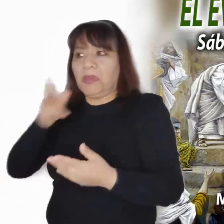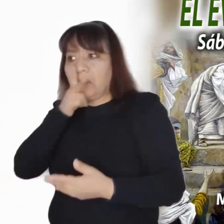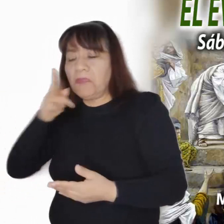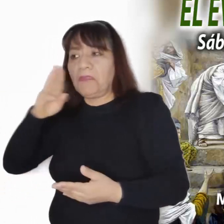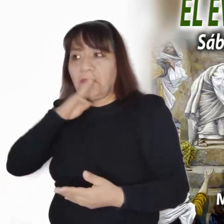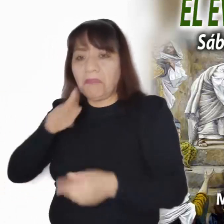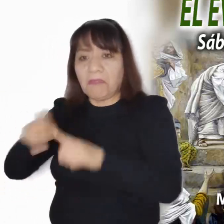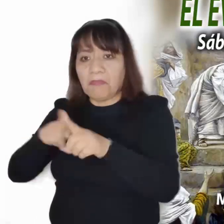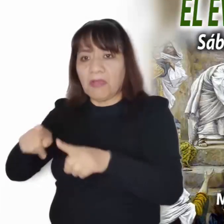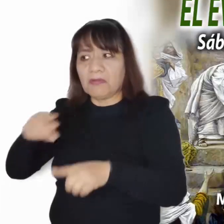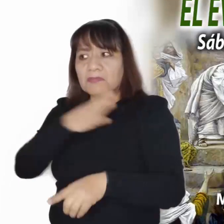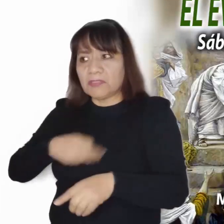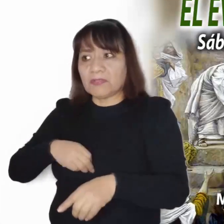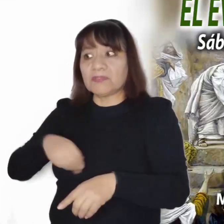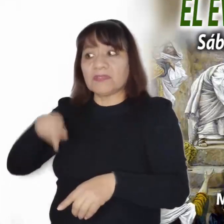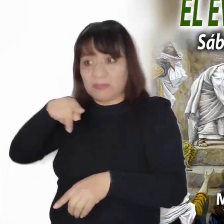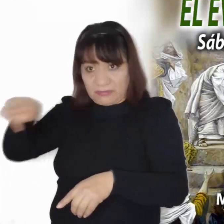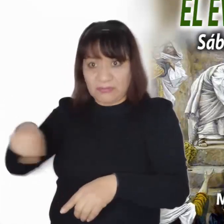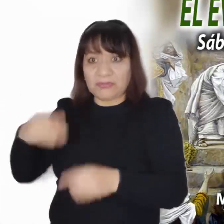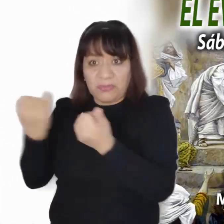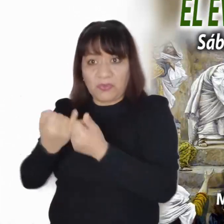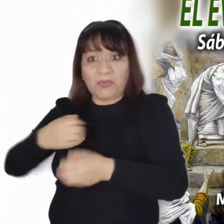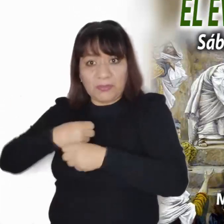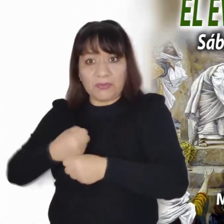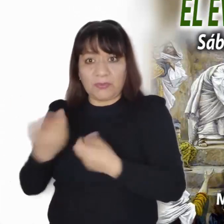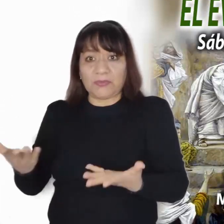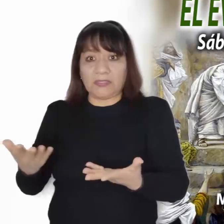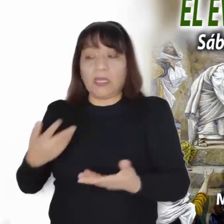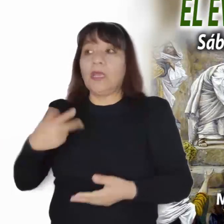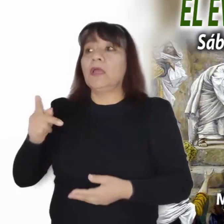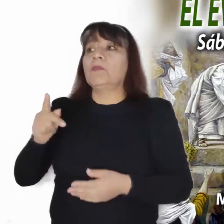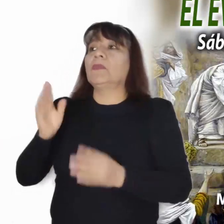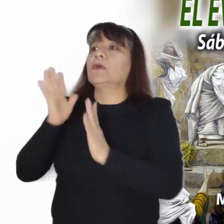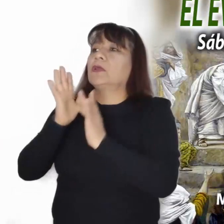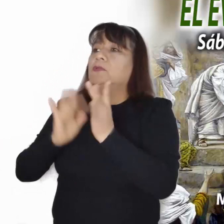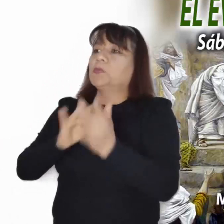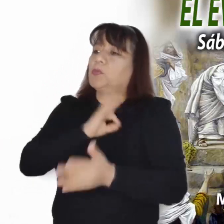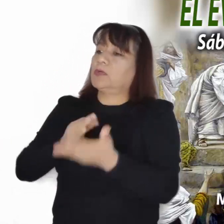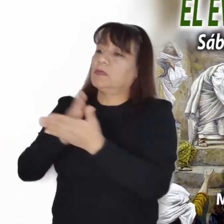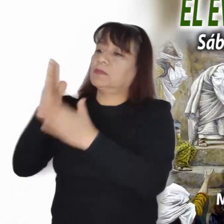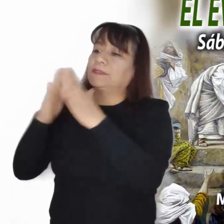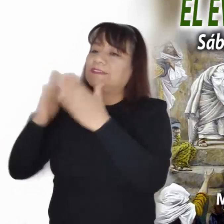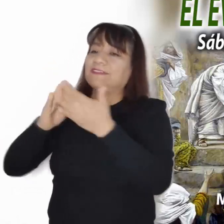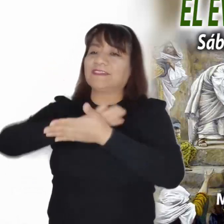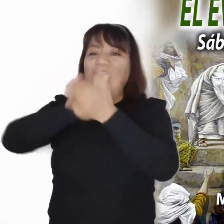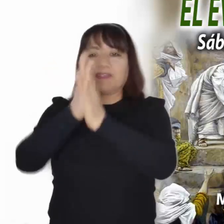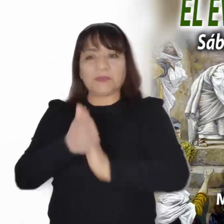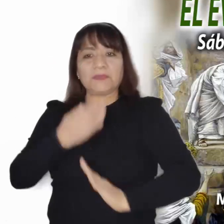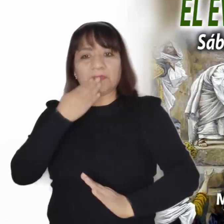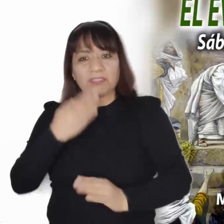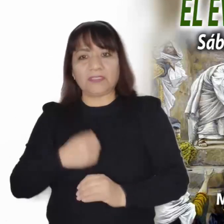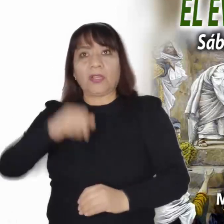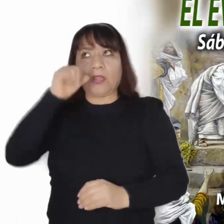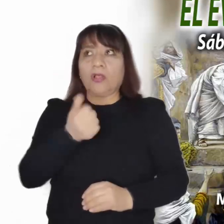Jesús entra en una casa y la transforma. Y hoy le pedimos que entre en nuestras